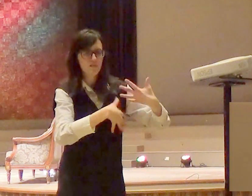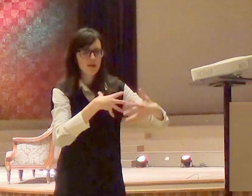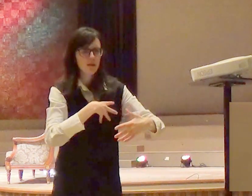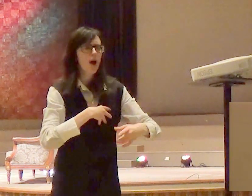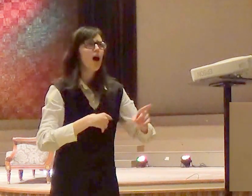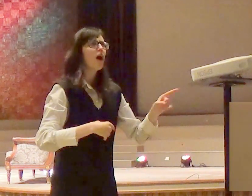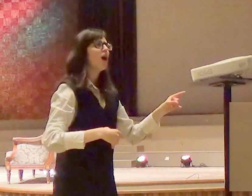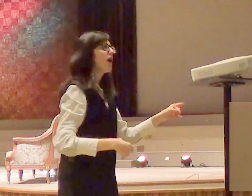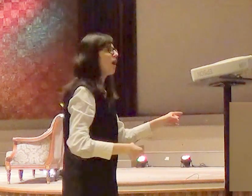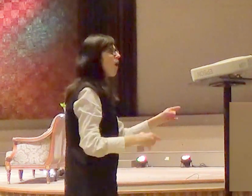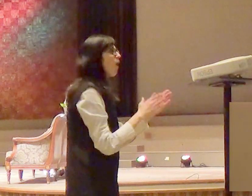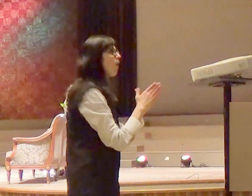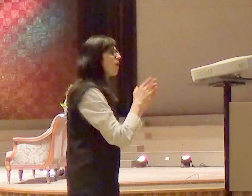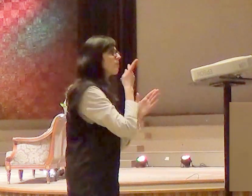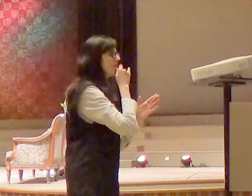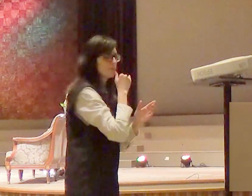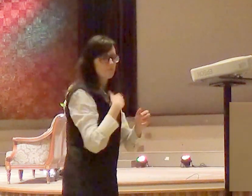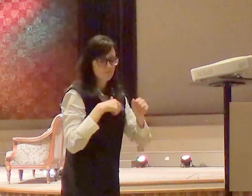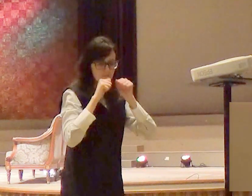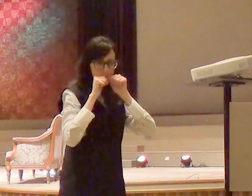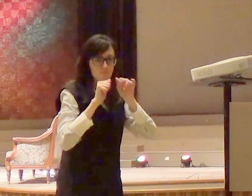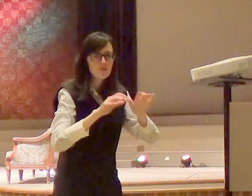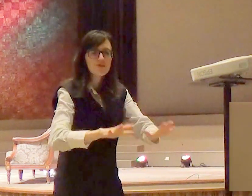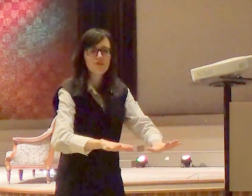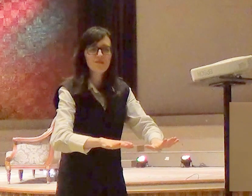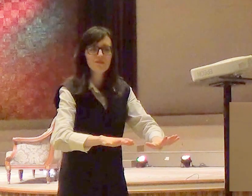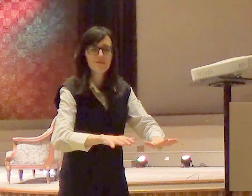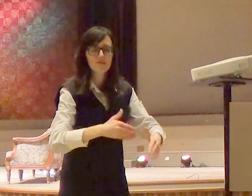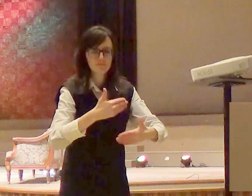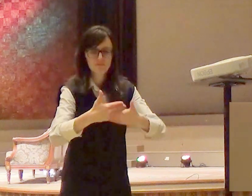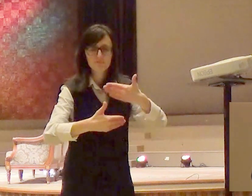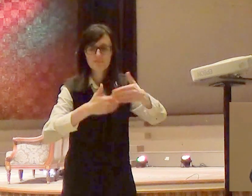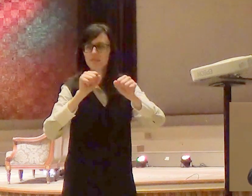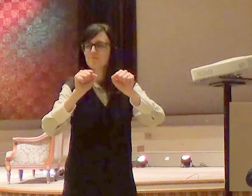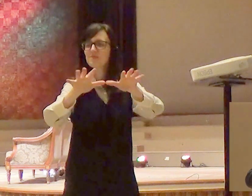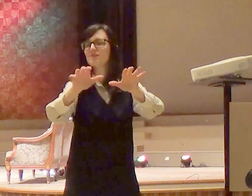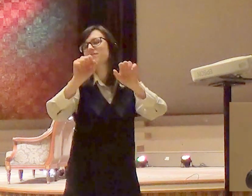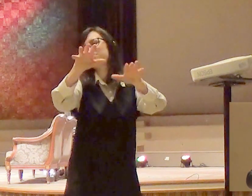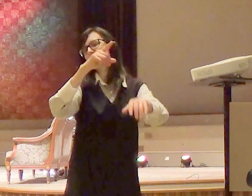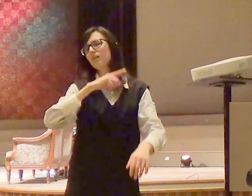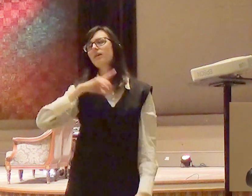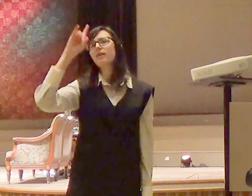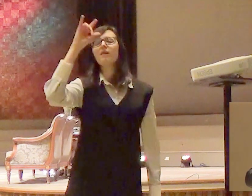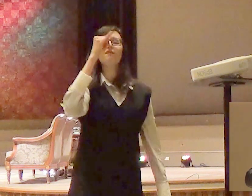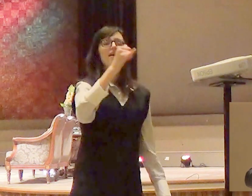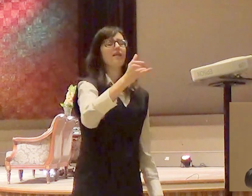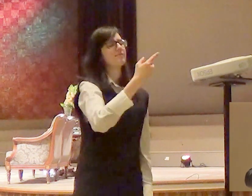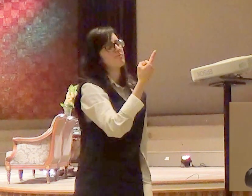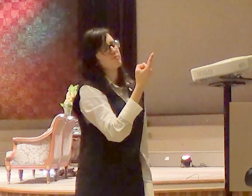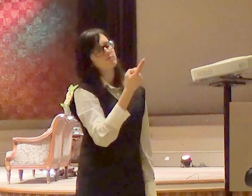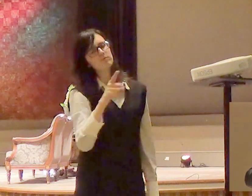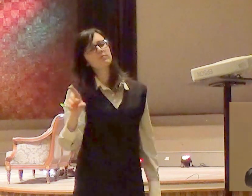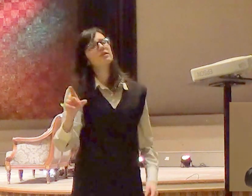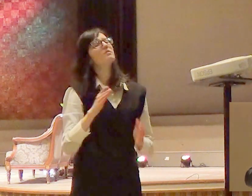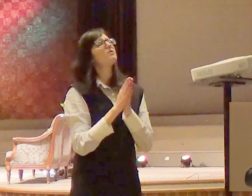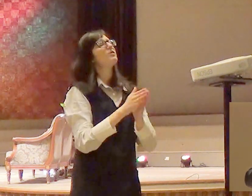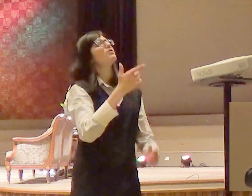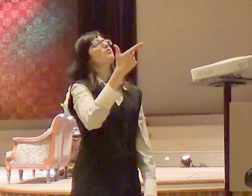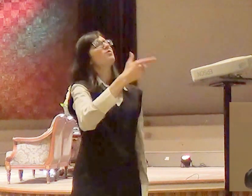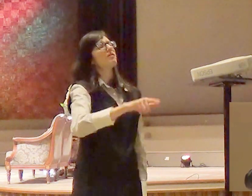abençoar o teu filho vou abençoar o teu neto e Deus está dando mais uma oportunidade mais uma e mais uma e mais uma